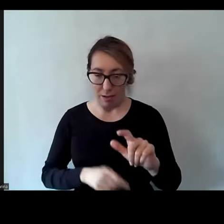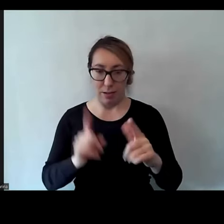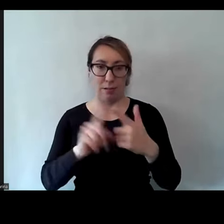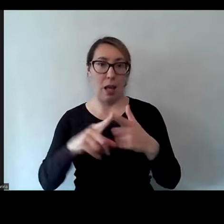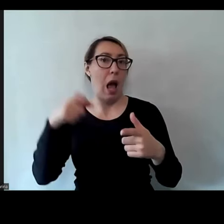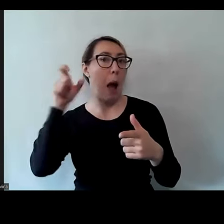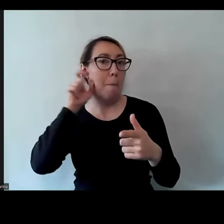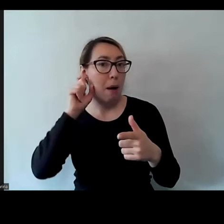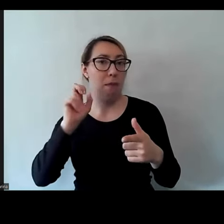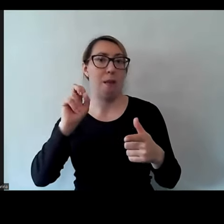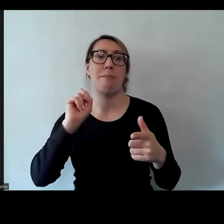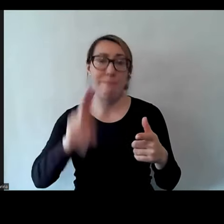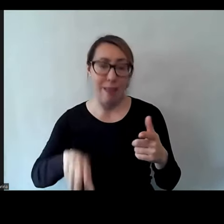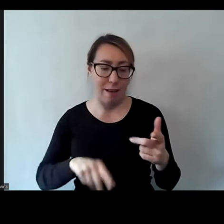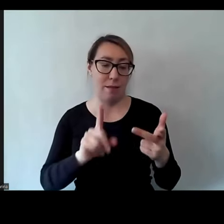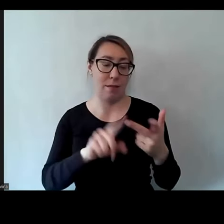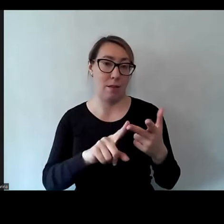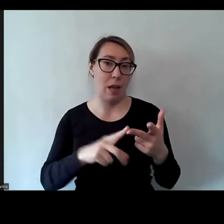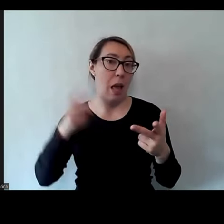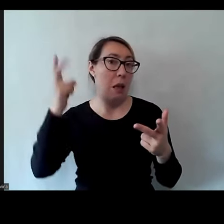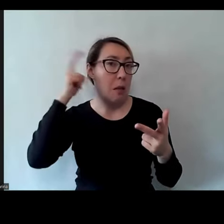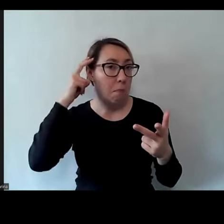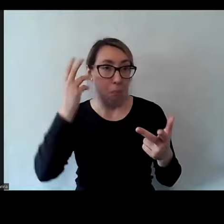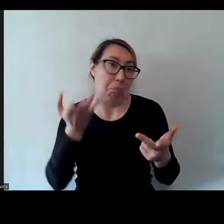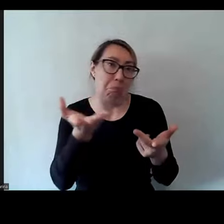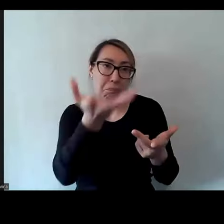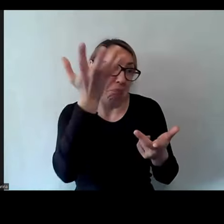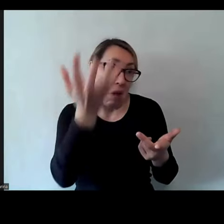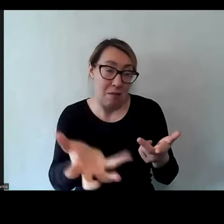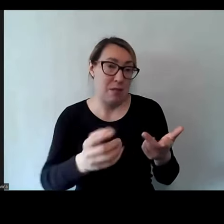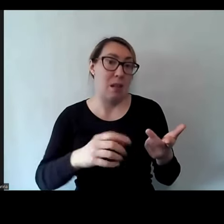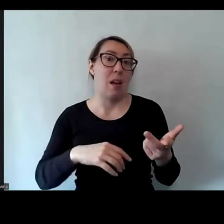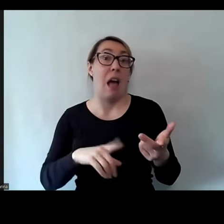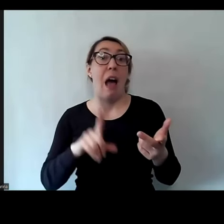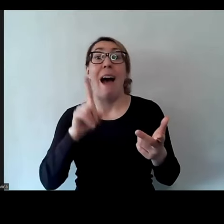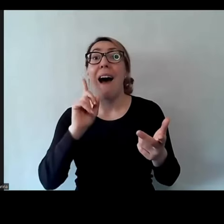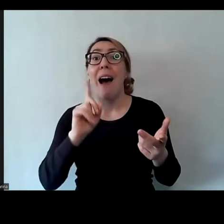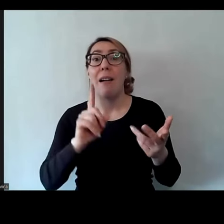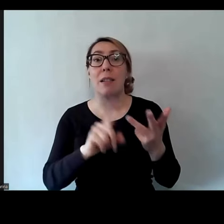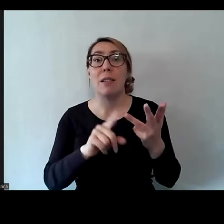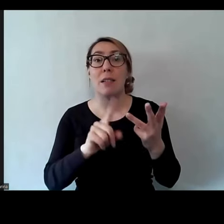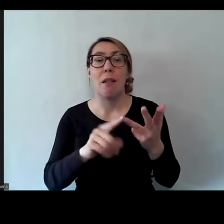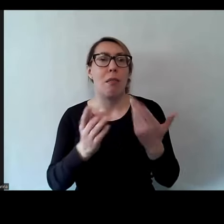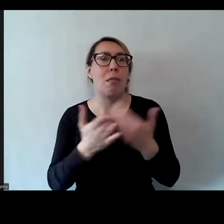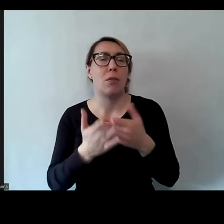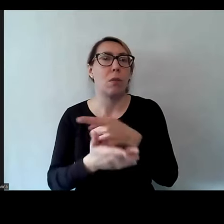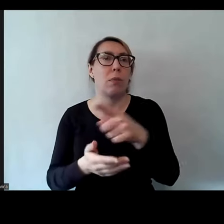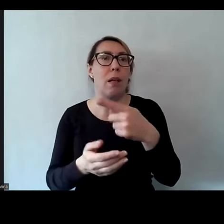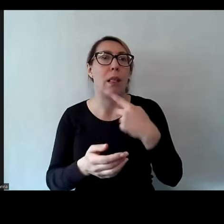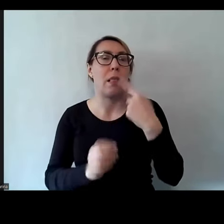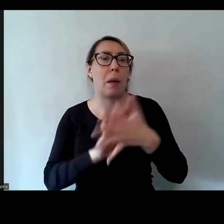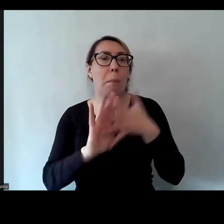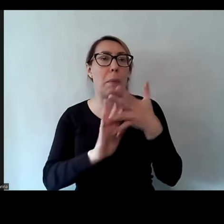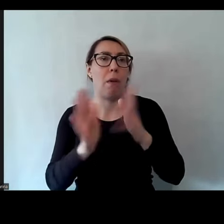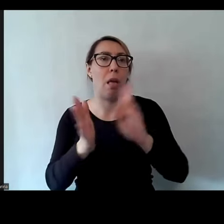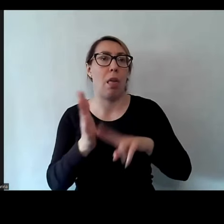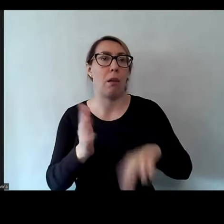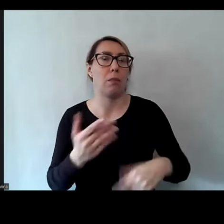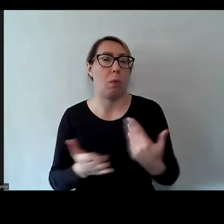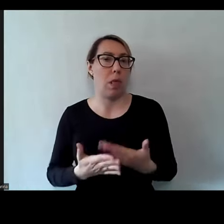tak, implant, dlaczego nie? Ale dlaczego rezygnujecie z języka migowego?